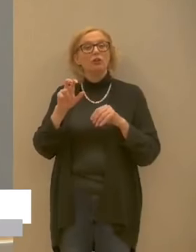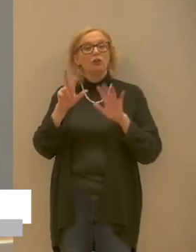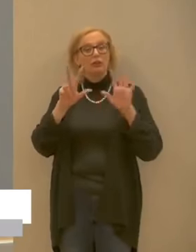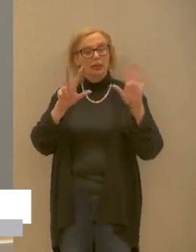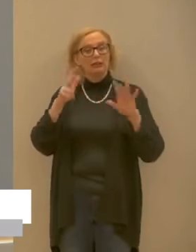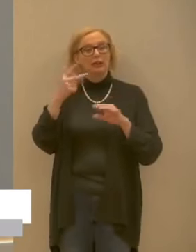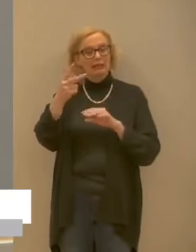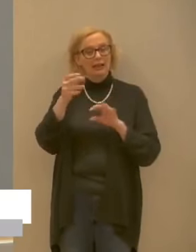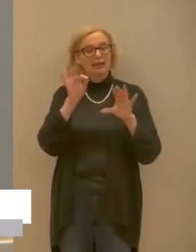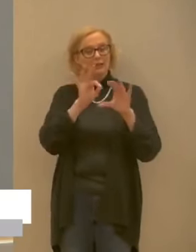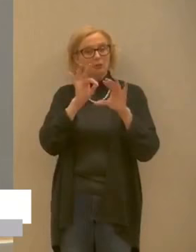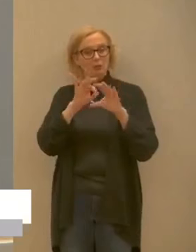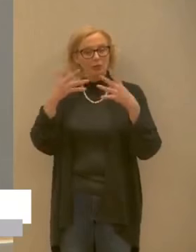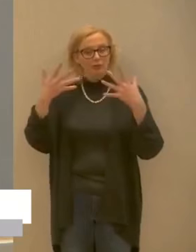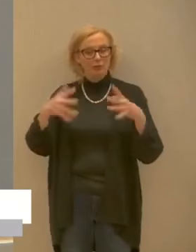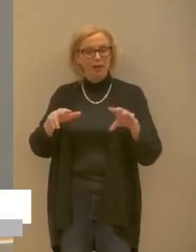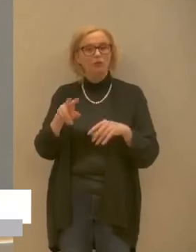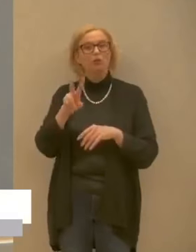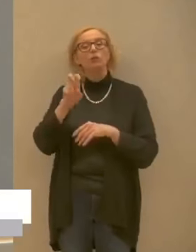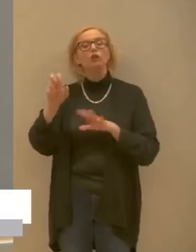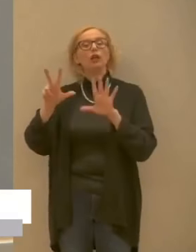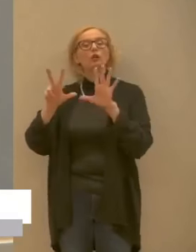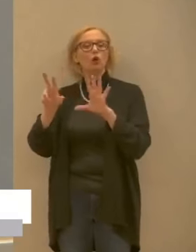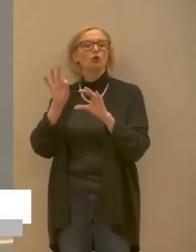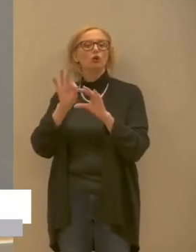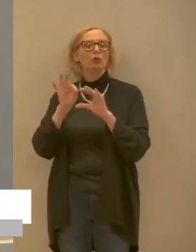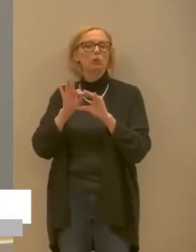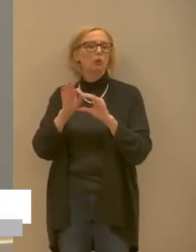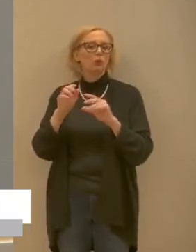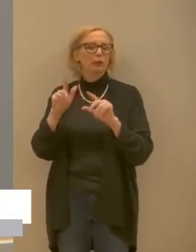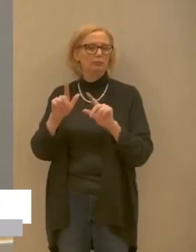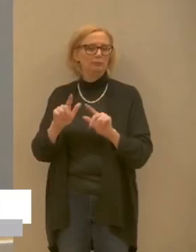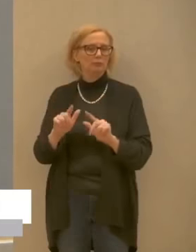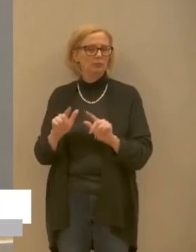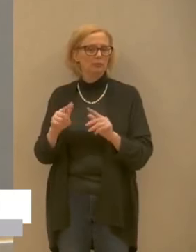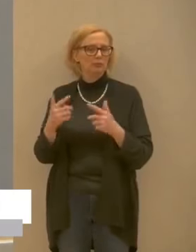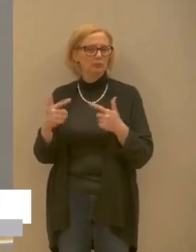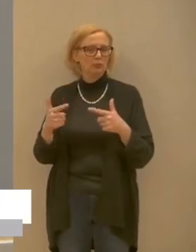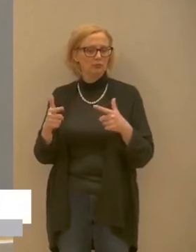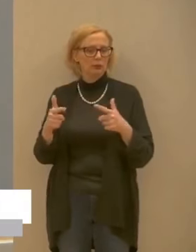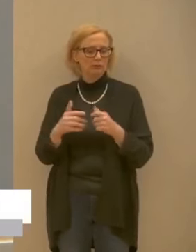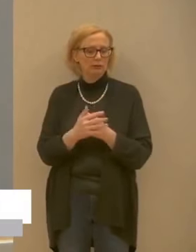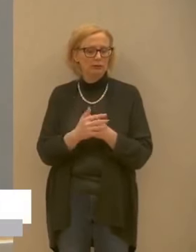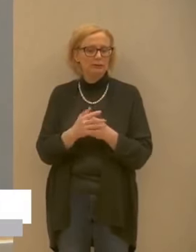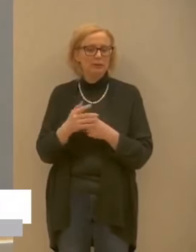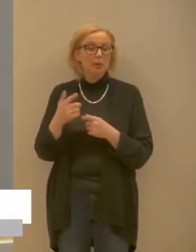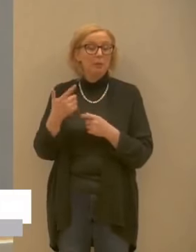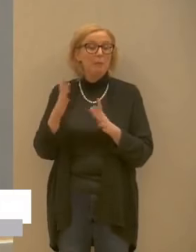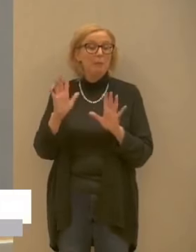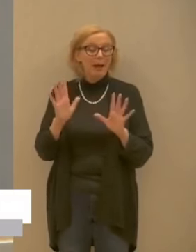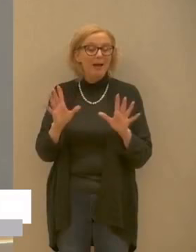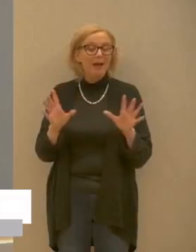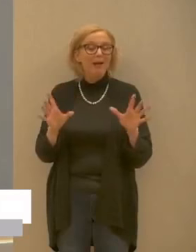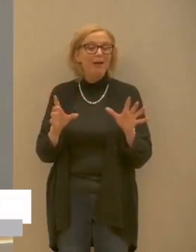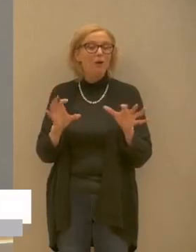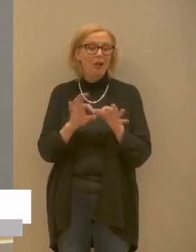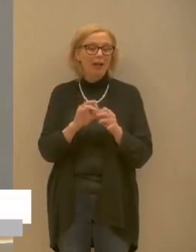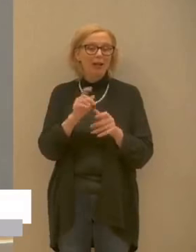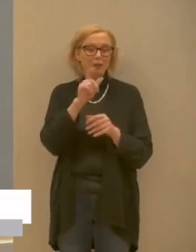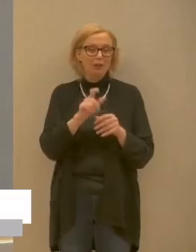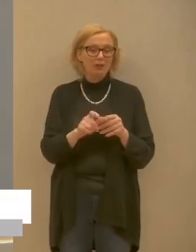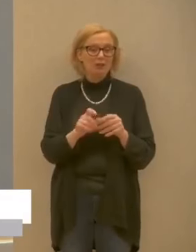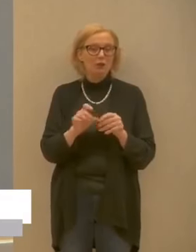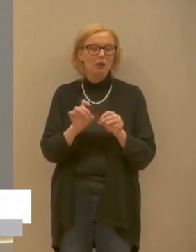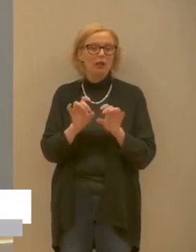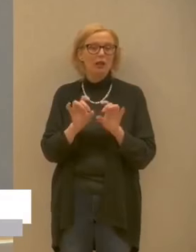tampone e 208 a cui non è stato fatto il tampone ma che sono riconducibili a persone con il